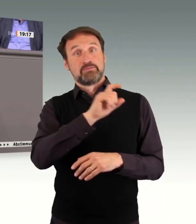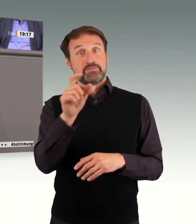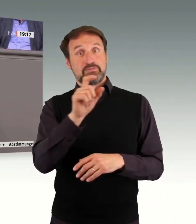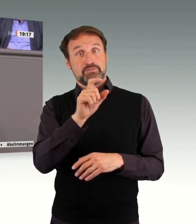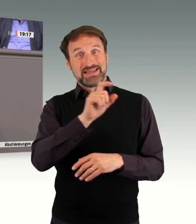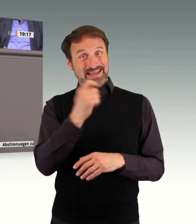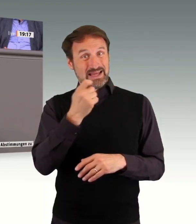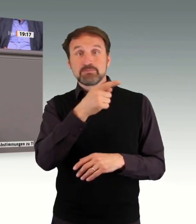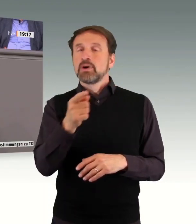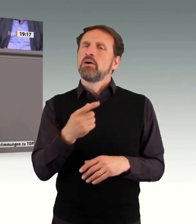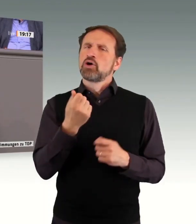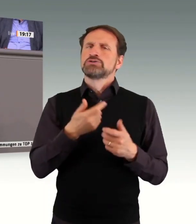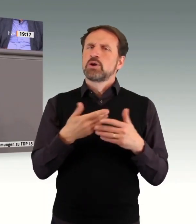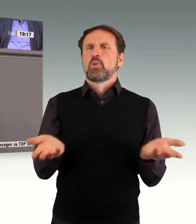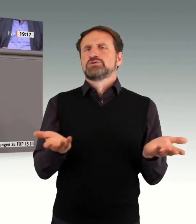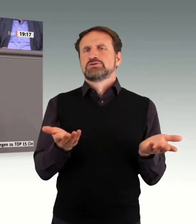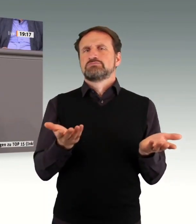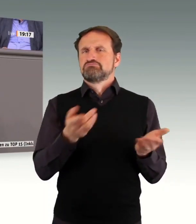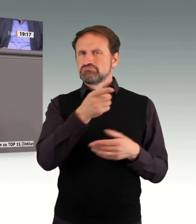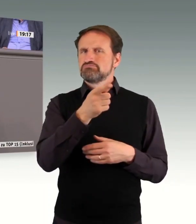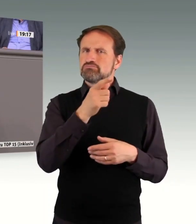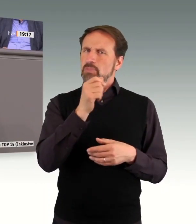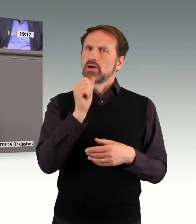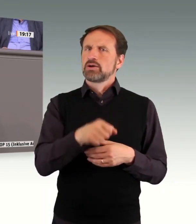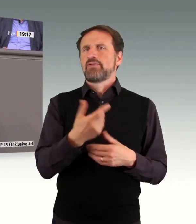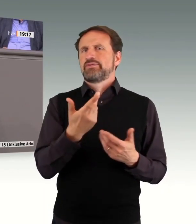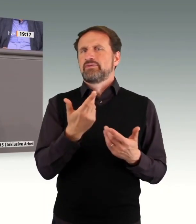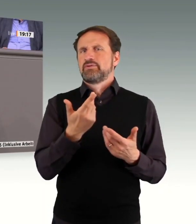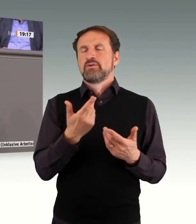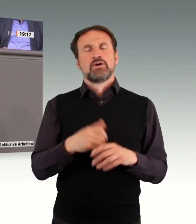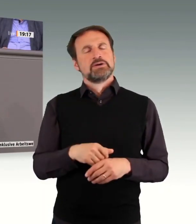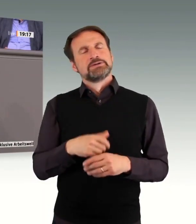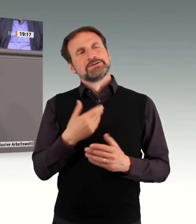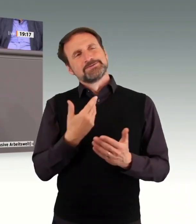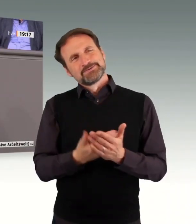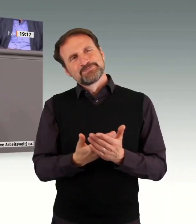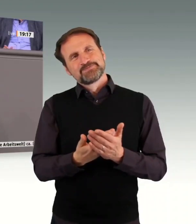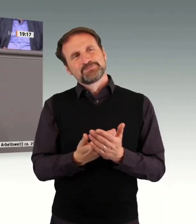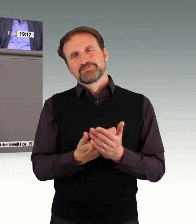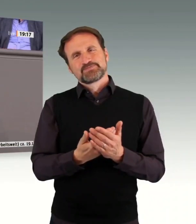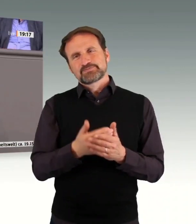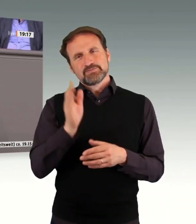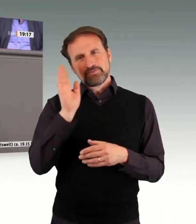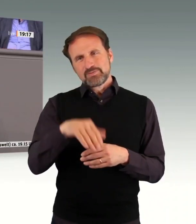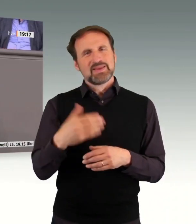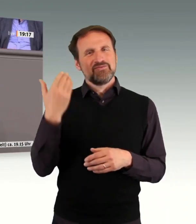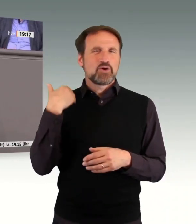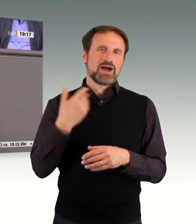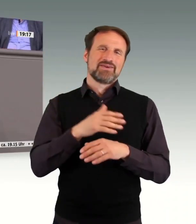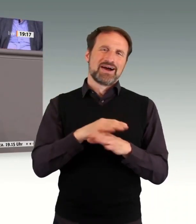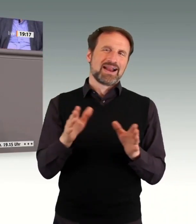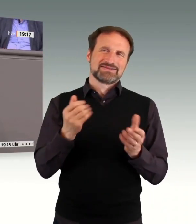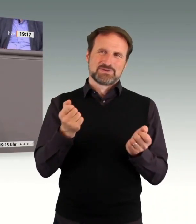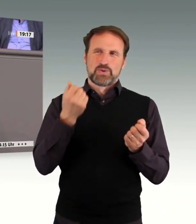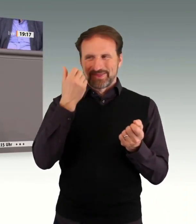Freunde, wir wollen auch, meine Damen und Herren, aber das war eben alles so nötig, deswegen habe ich liebe Freunde gesagt,